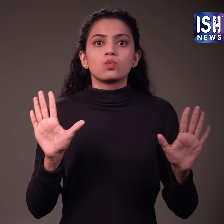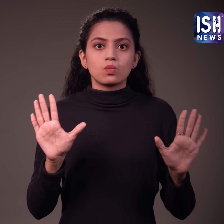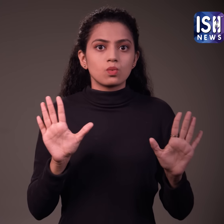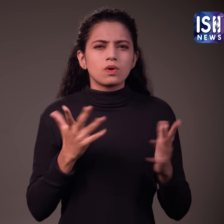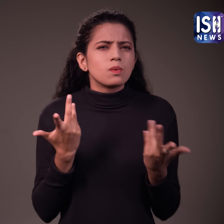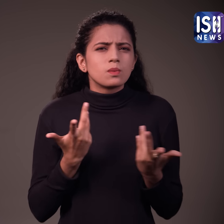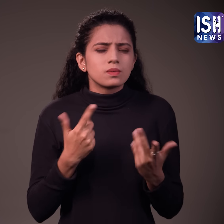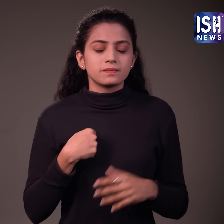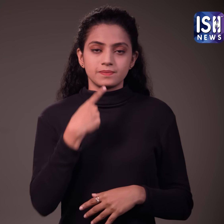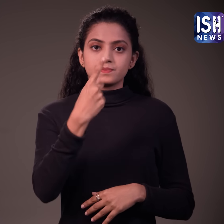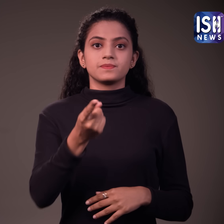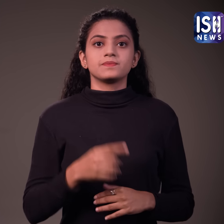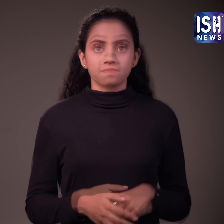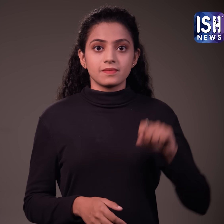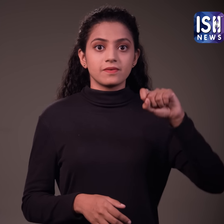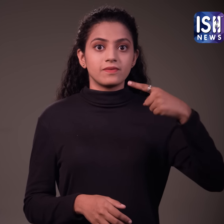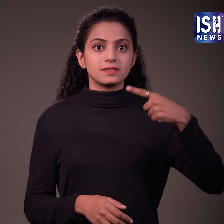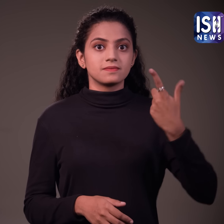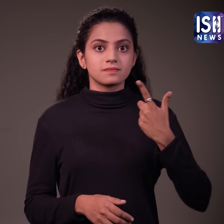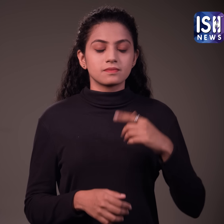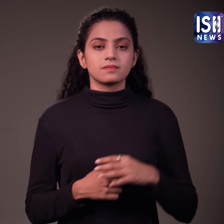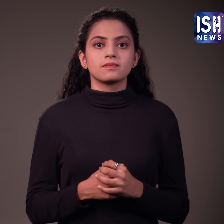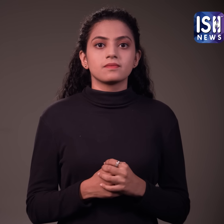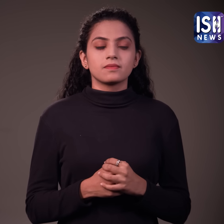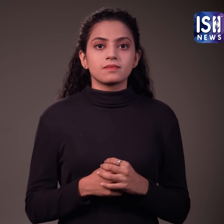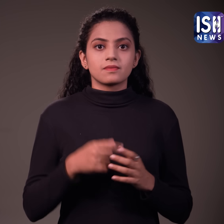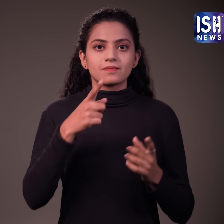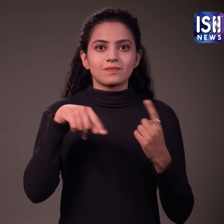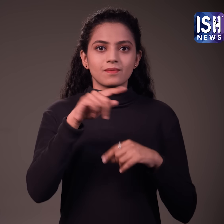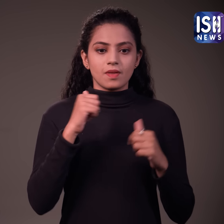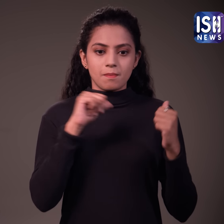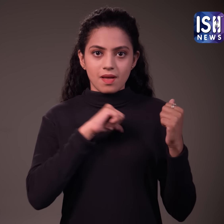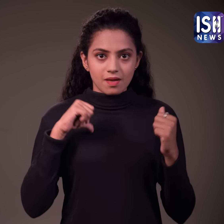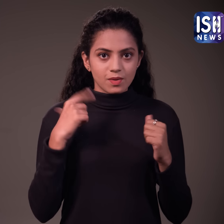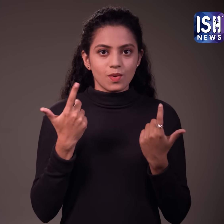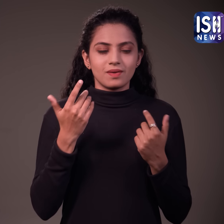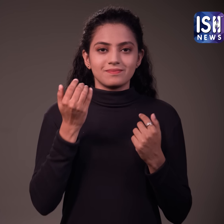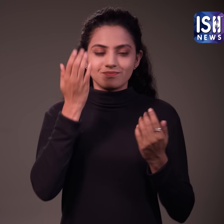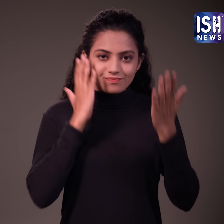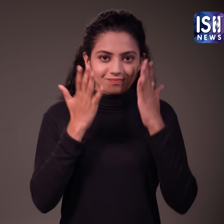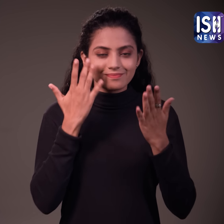पताती हूँ अपने शरीर पर चटको को ना रगड़े